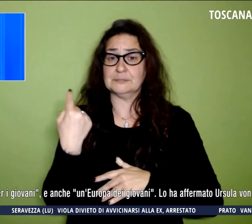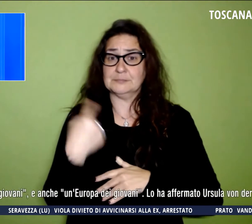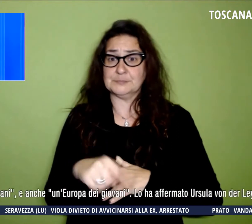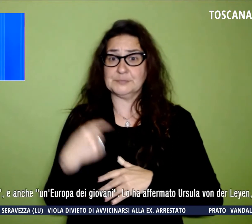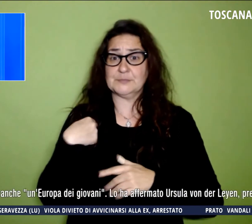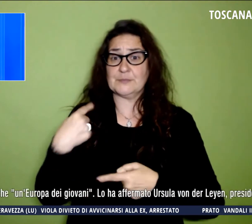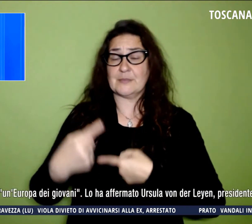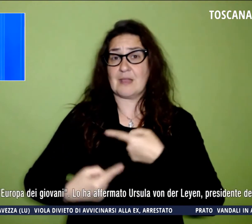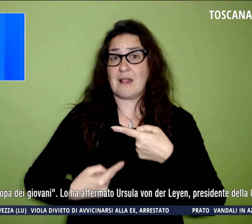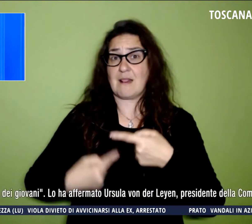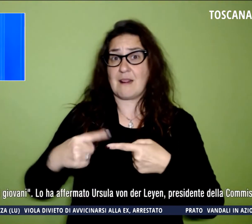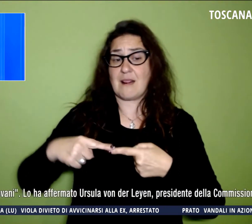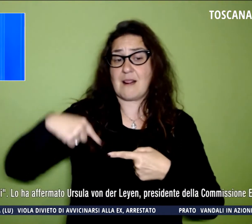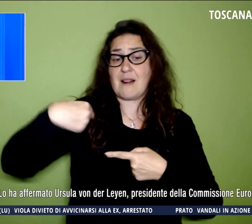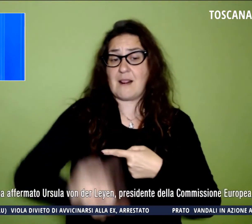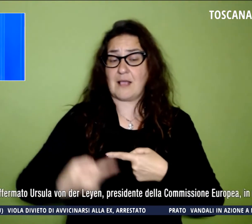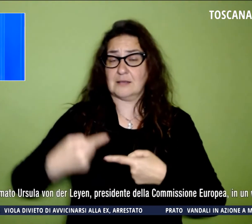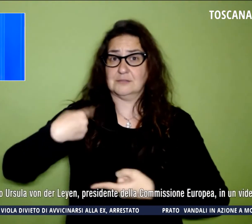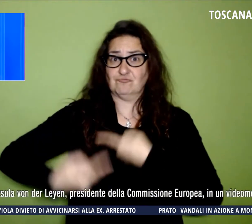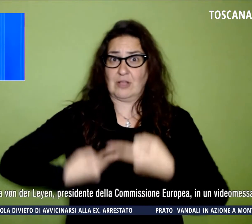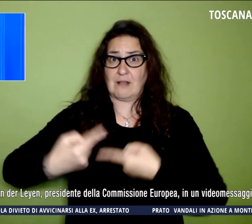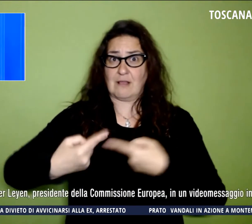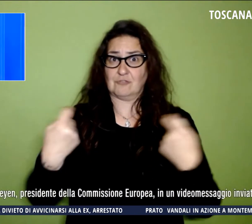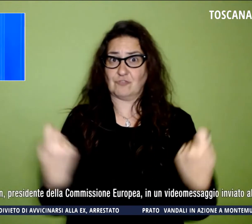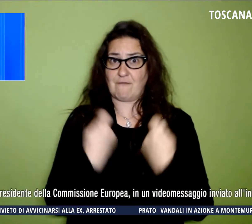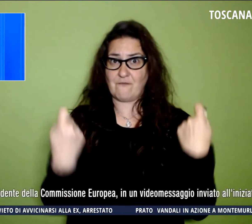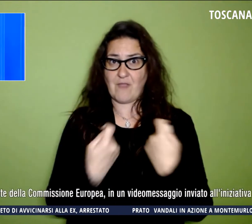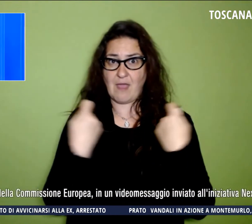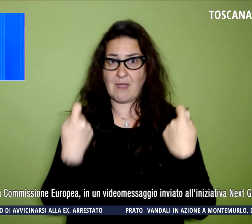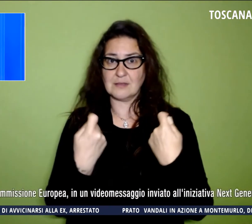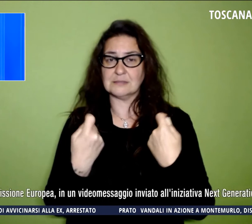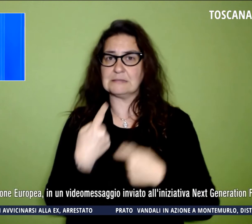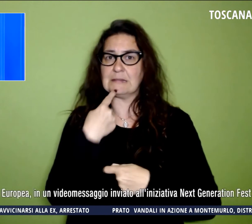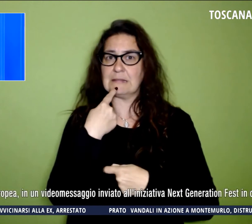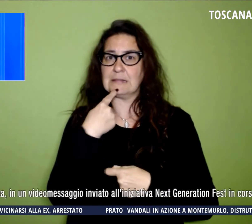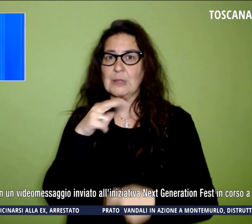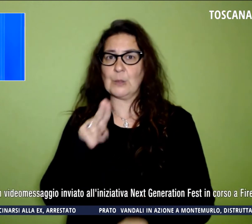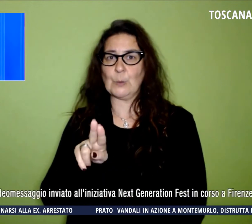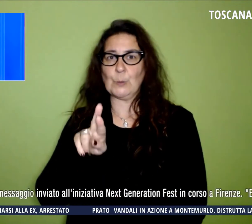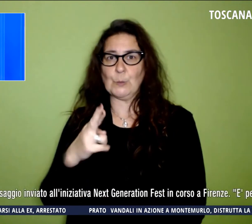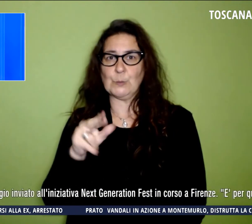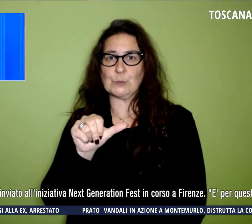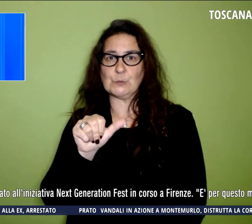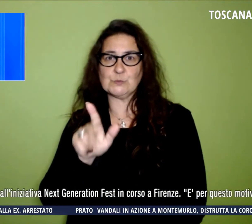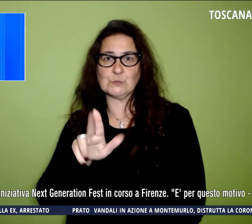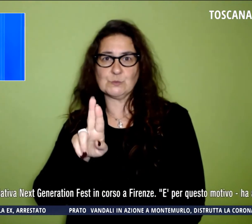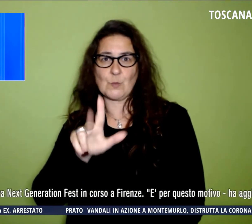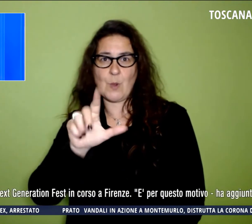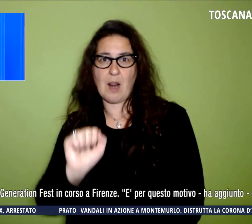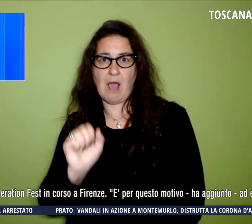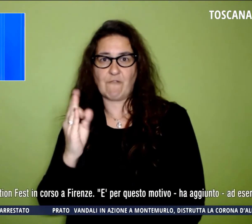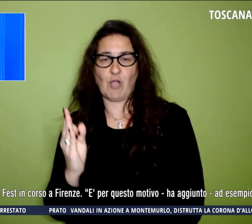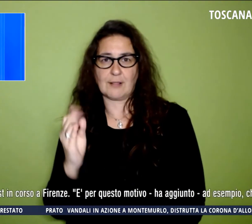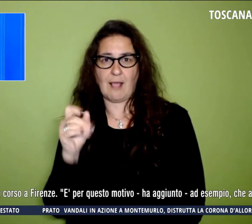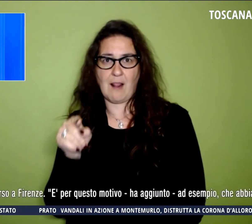in corso appunto a Firenze, tra questi quello di Ursula von der Leyen, presidente della